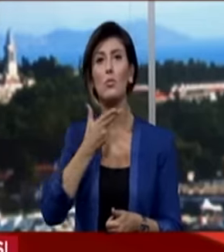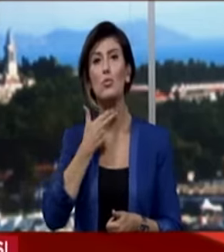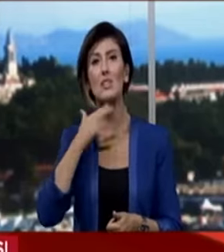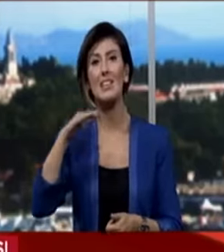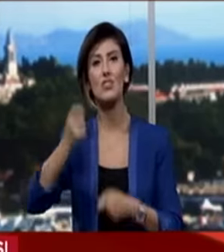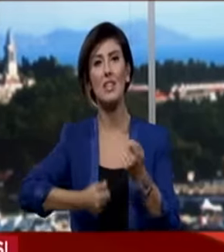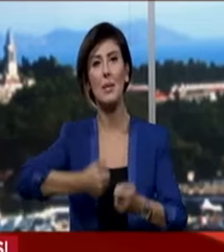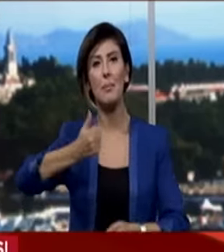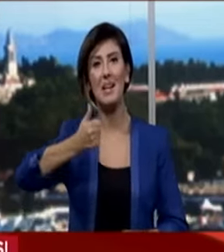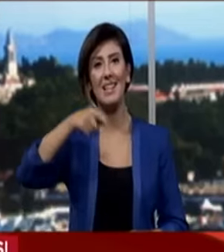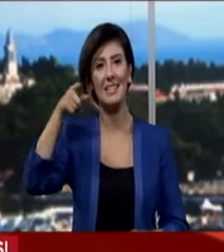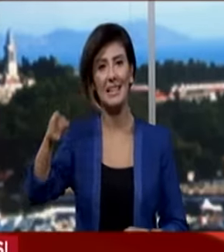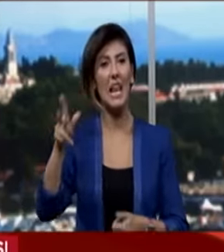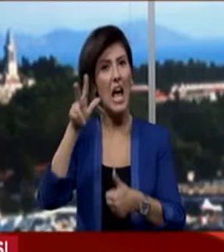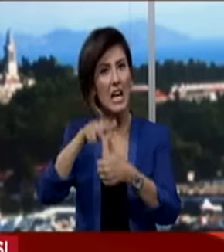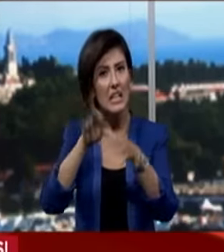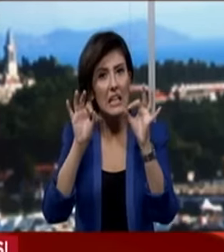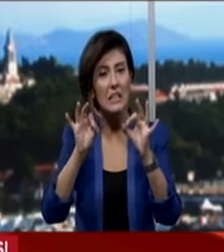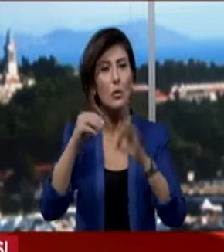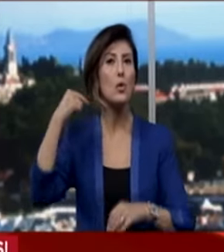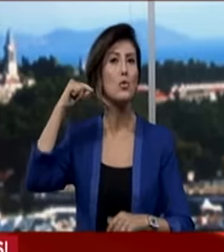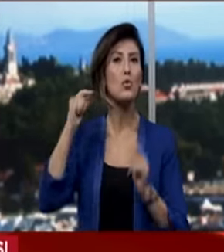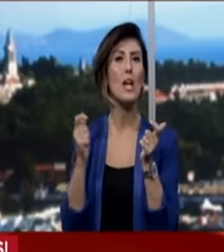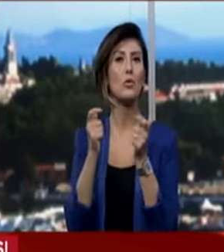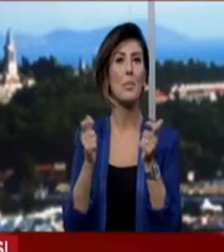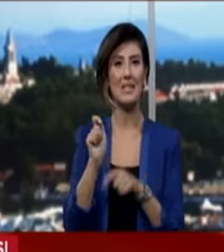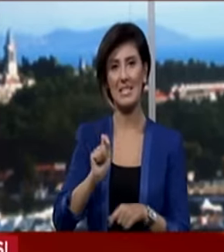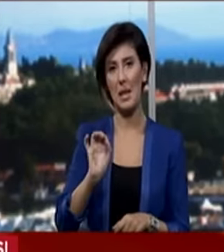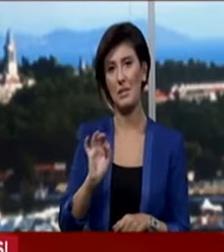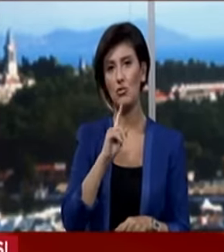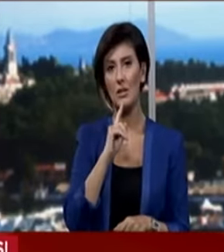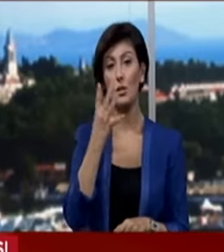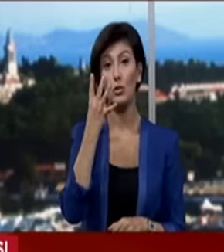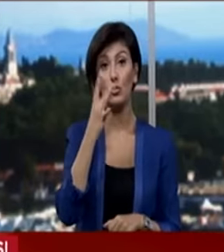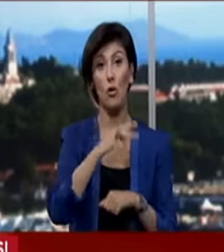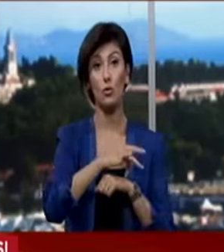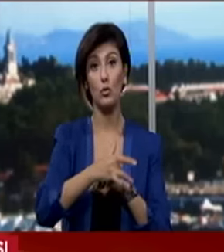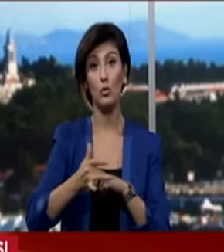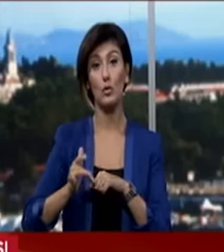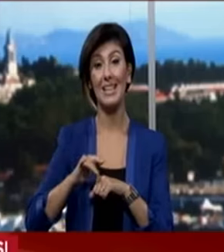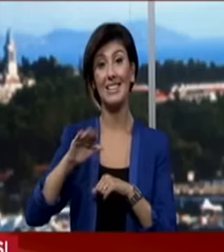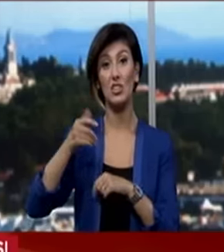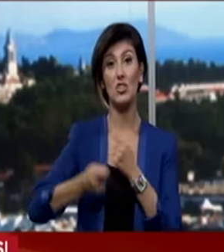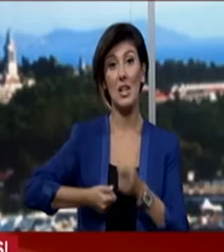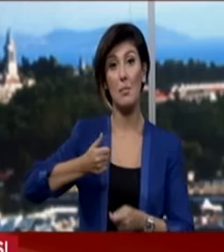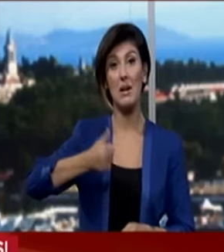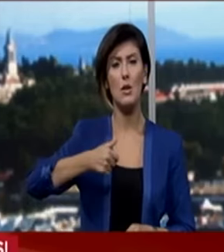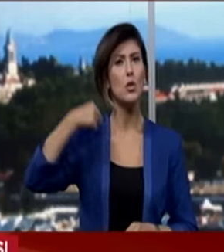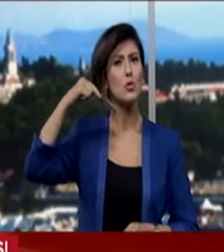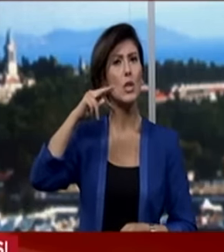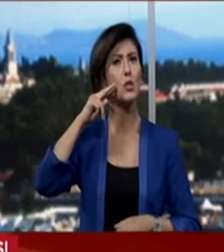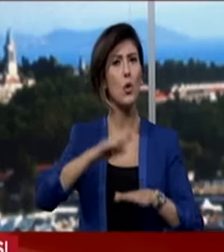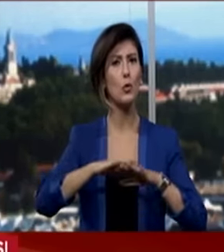ise Rusya Dışişleri Bakanı Sergei Lavrov'un da katılacağı Suriye toplantısı yapılacak. Dört ülkenin Dışişleri Bakanları